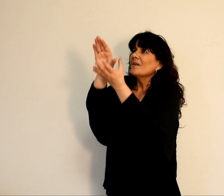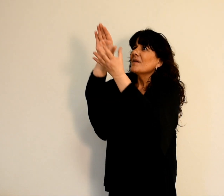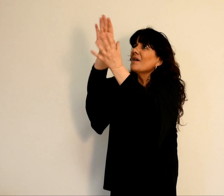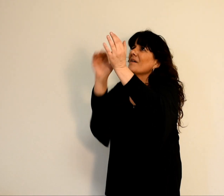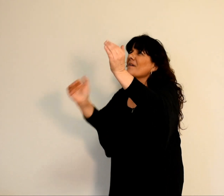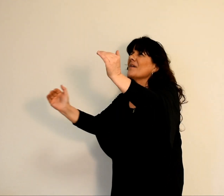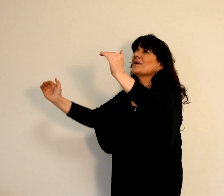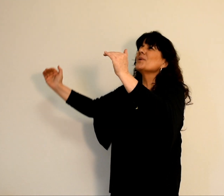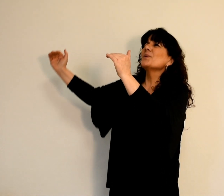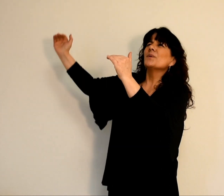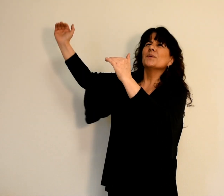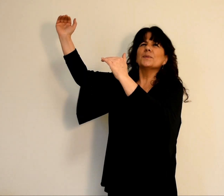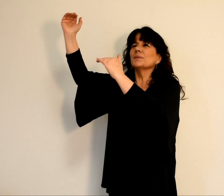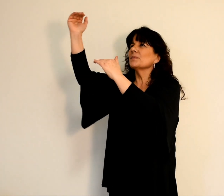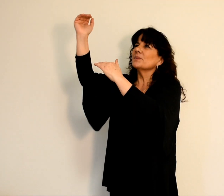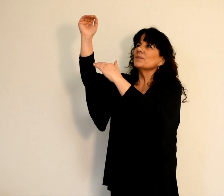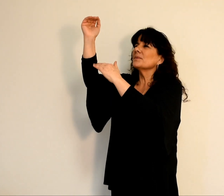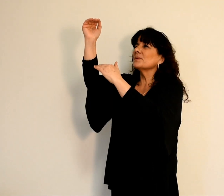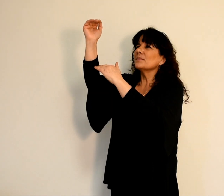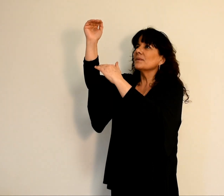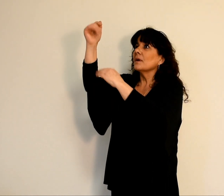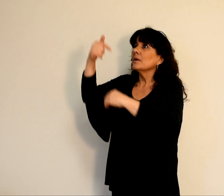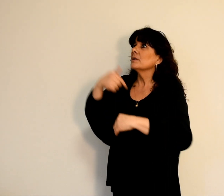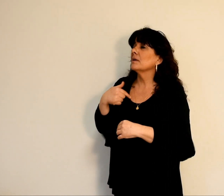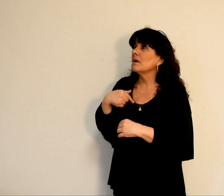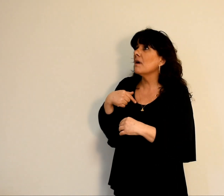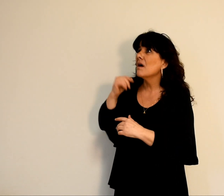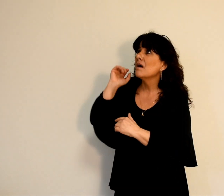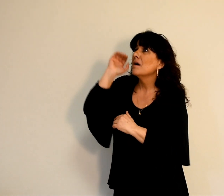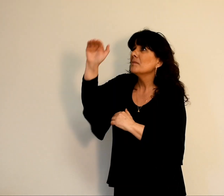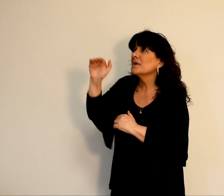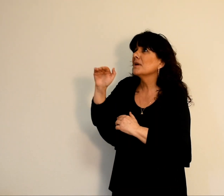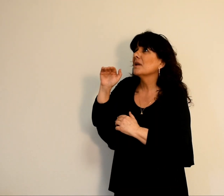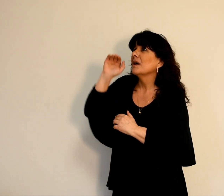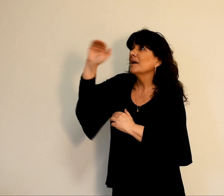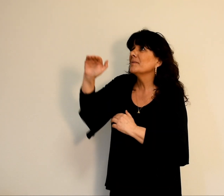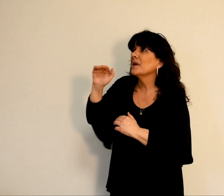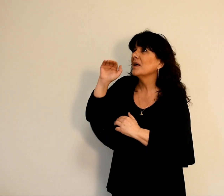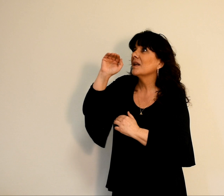Le jour où tu répondis à mon appel,